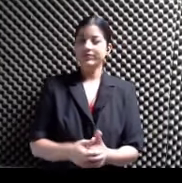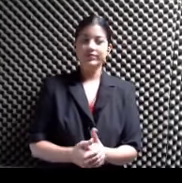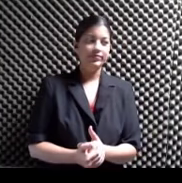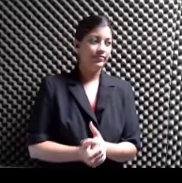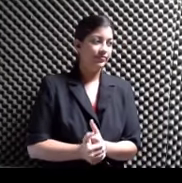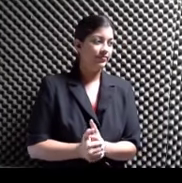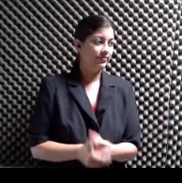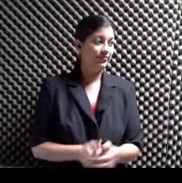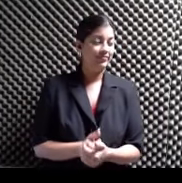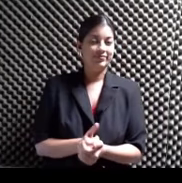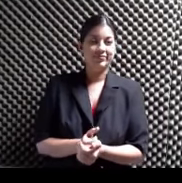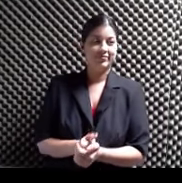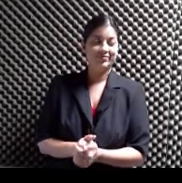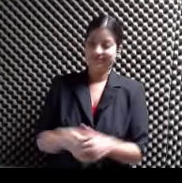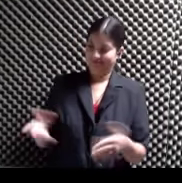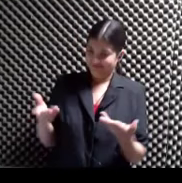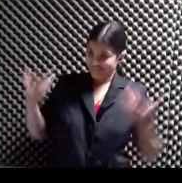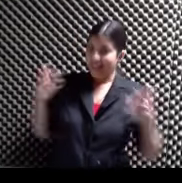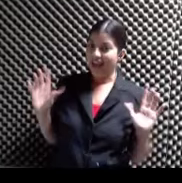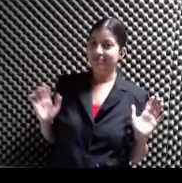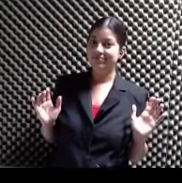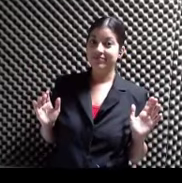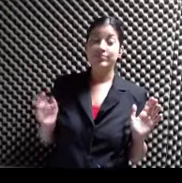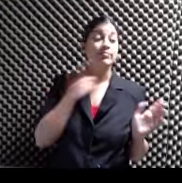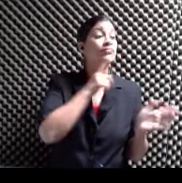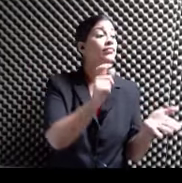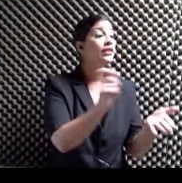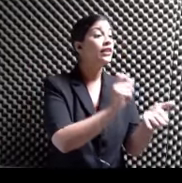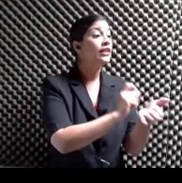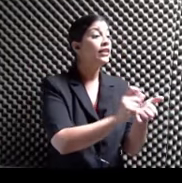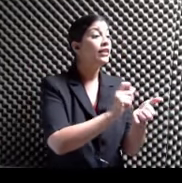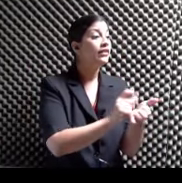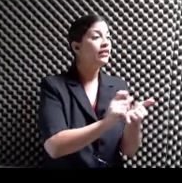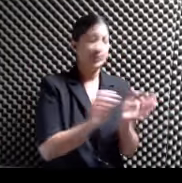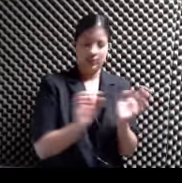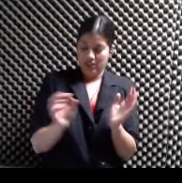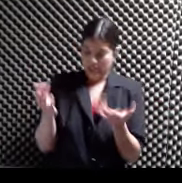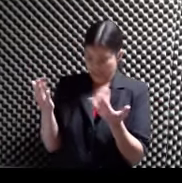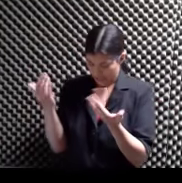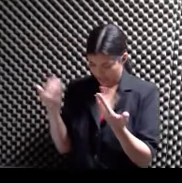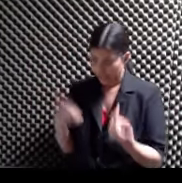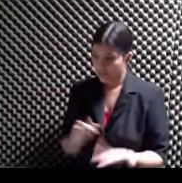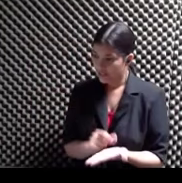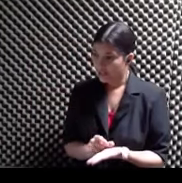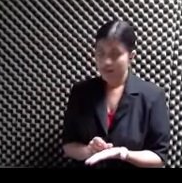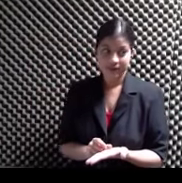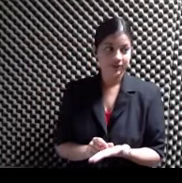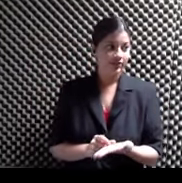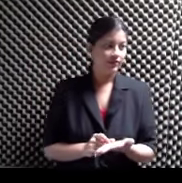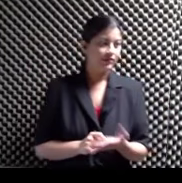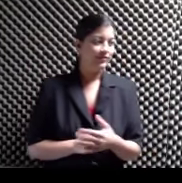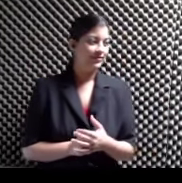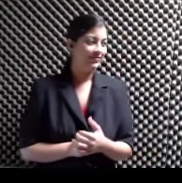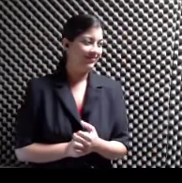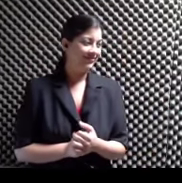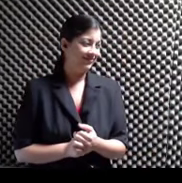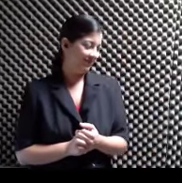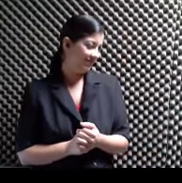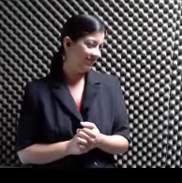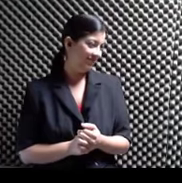Mira y aquí ya regresamos Mira apúntate ahí Otro evento ¿Cómo que? Aquí está Mira que